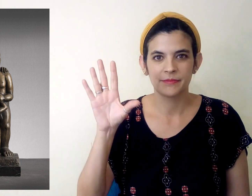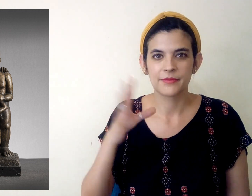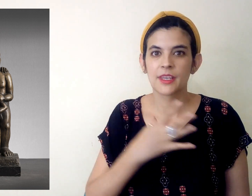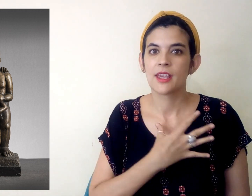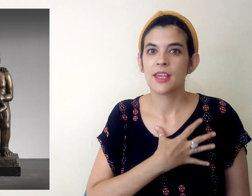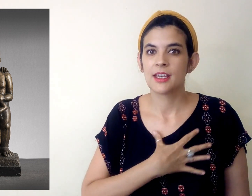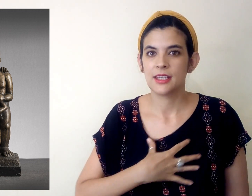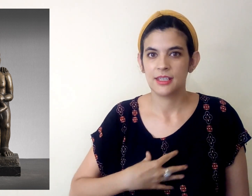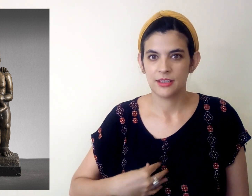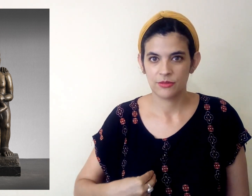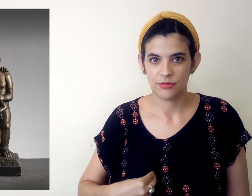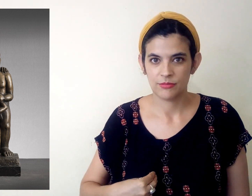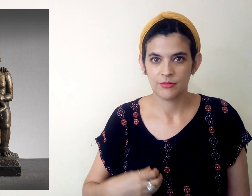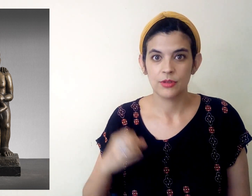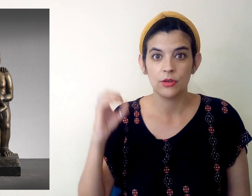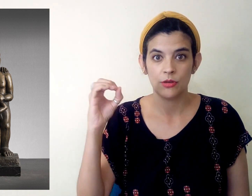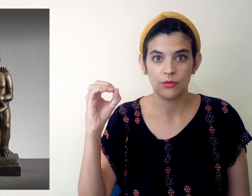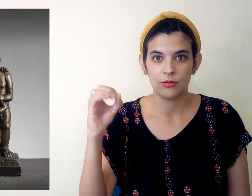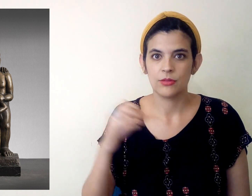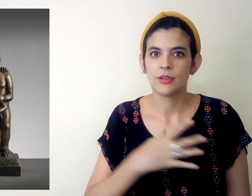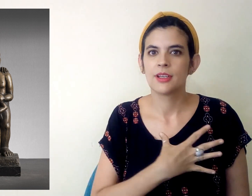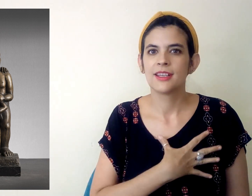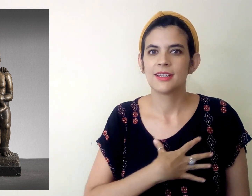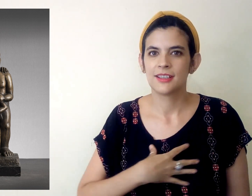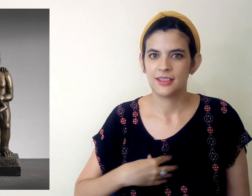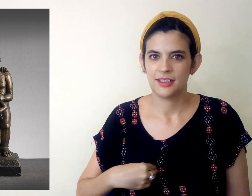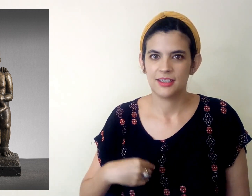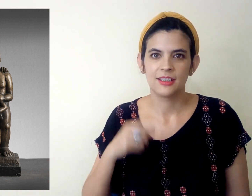Hijo o hija.